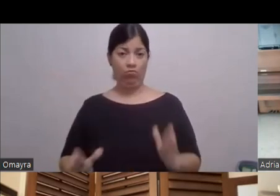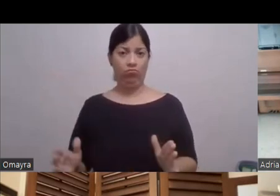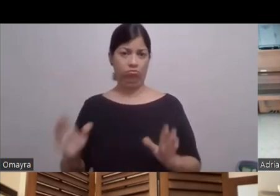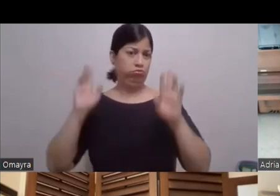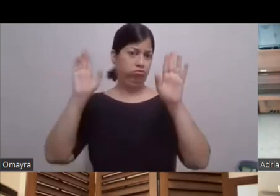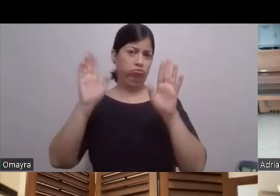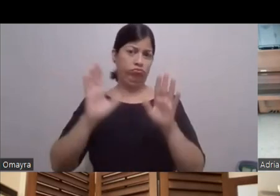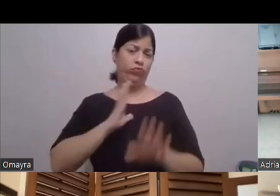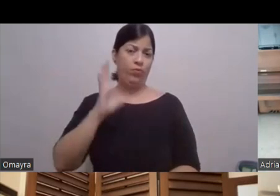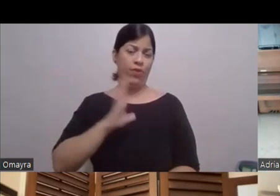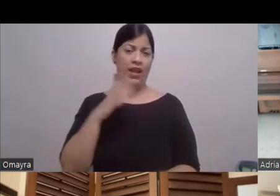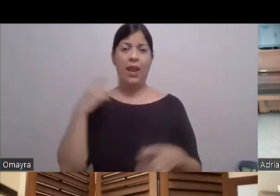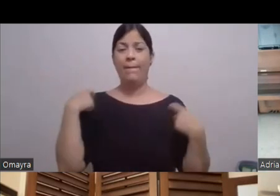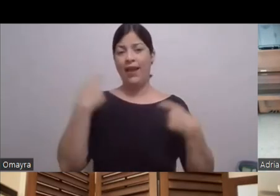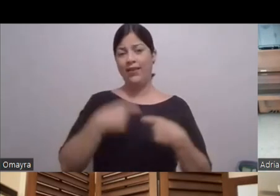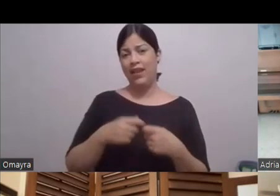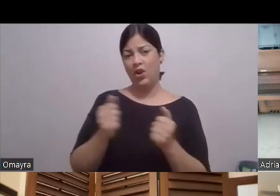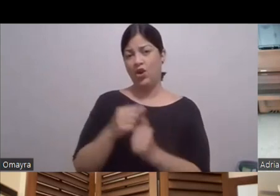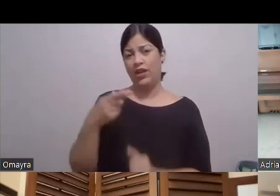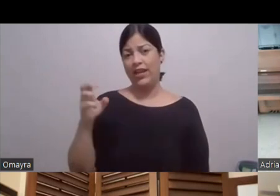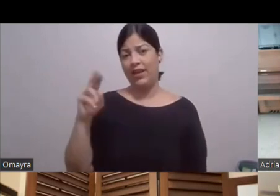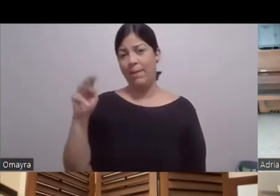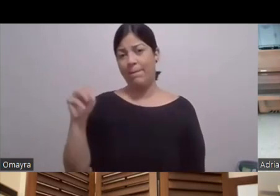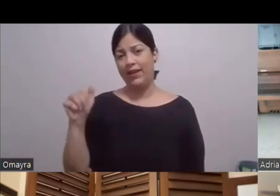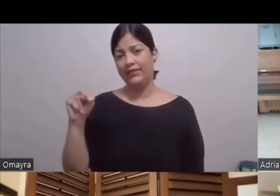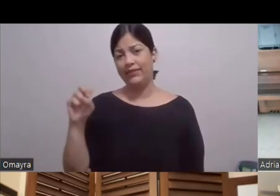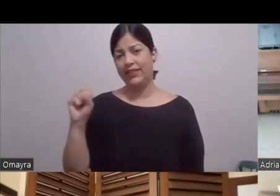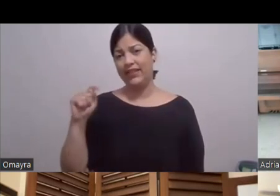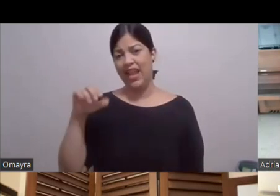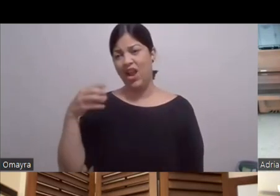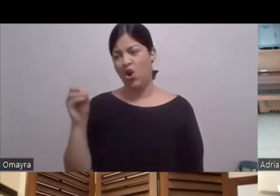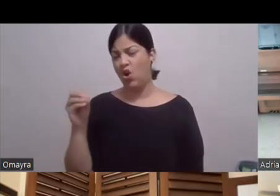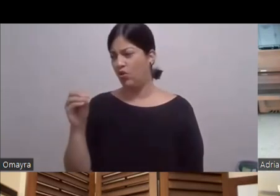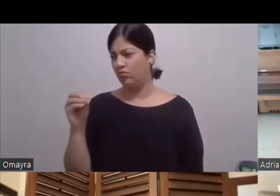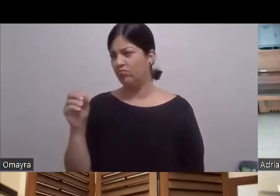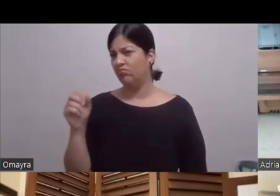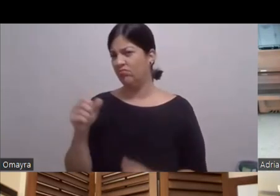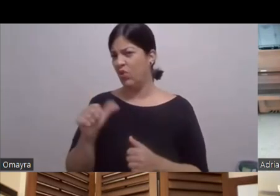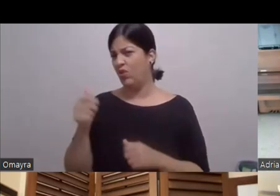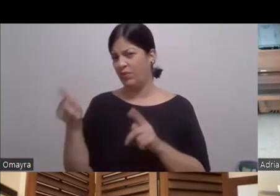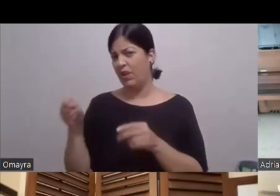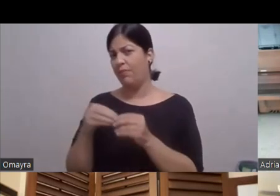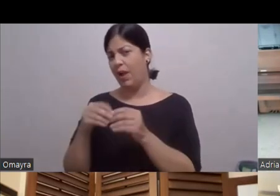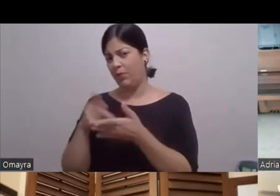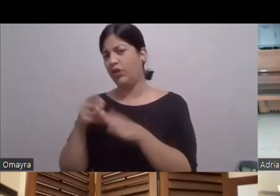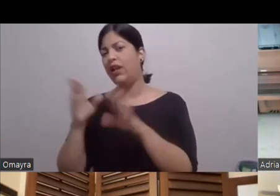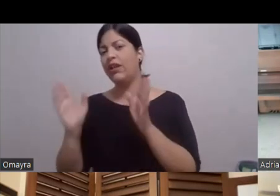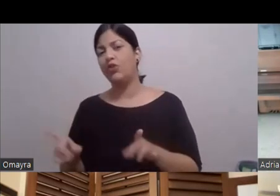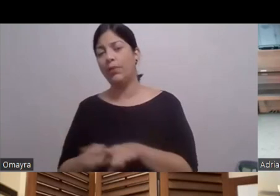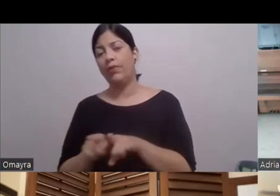Norman Santiago Yo Quien más de Puerto Rico No me acuerdo Quien más estaba de Puerto Rico Pero habíamos varios puertorriqueños Y nos mataron como